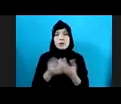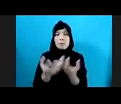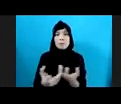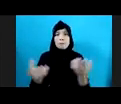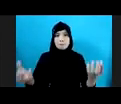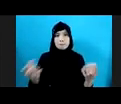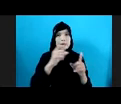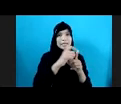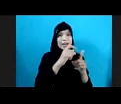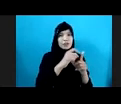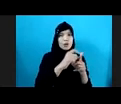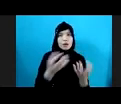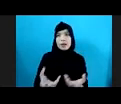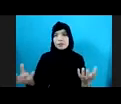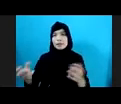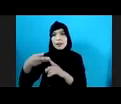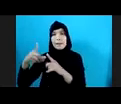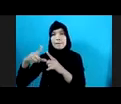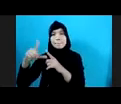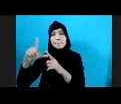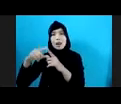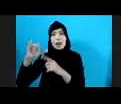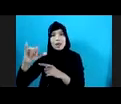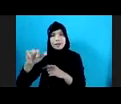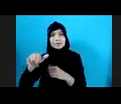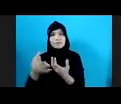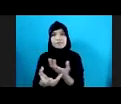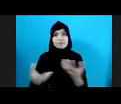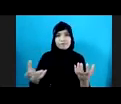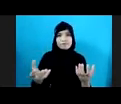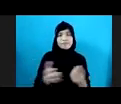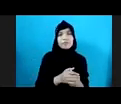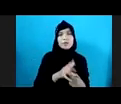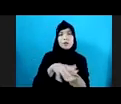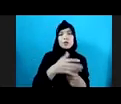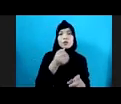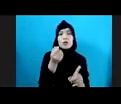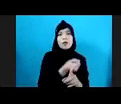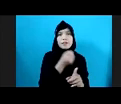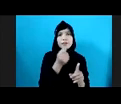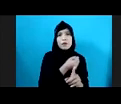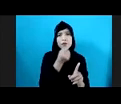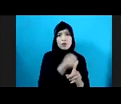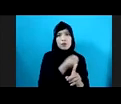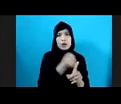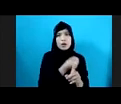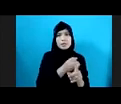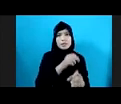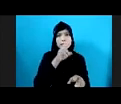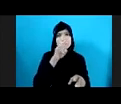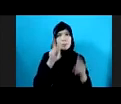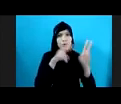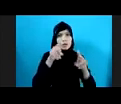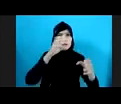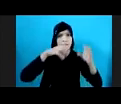Di Direktorat Kami Melakukan Kampanye Advokasi Bintek Supervisor Dan Pergerak Sosial Juga Monitoring Dan Evaluasi